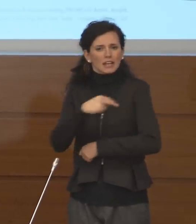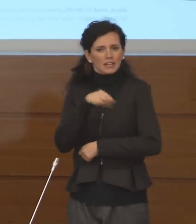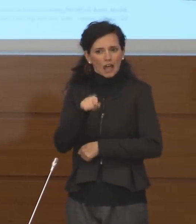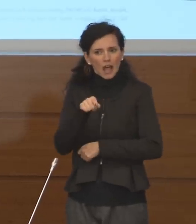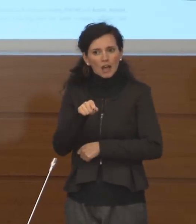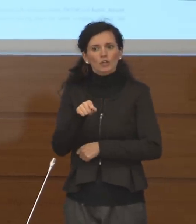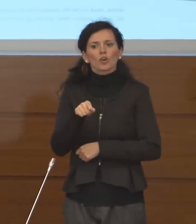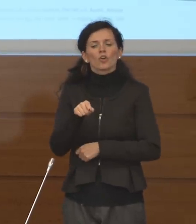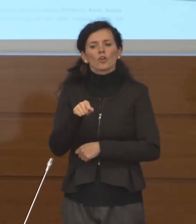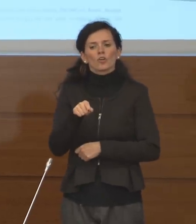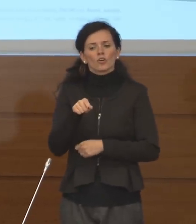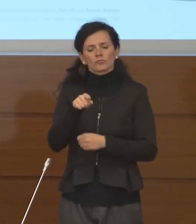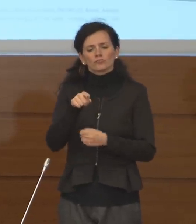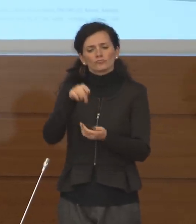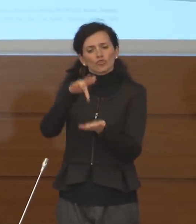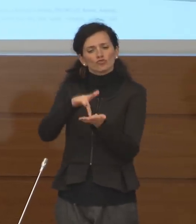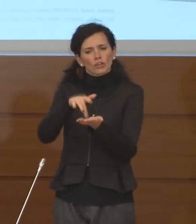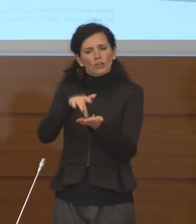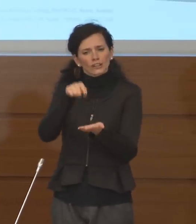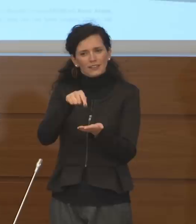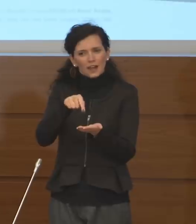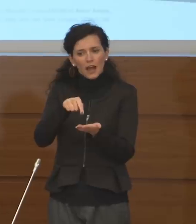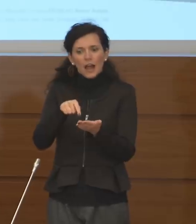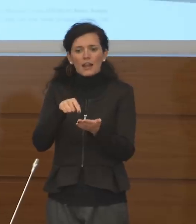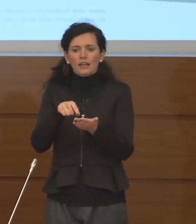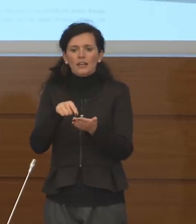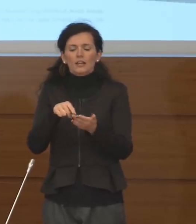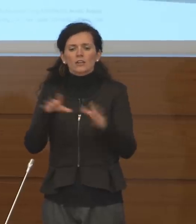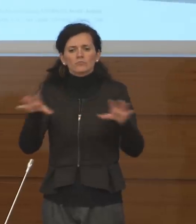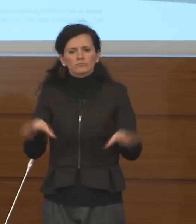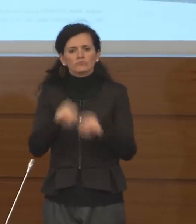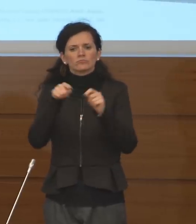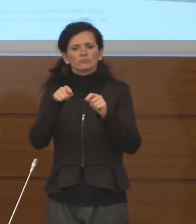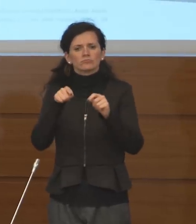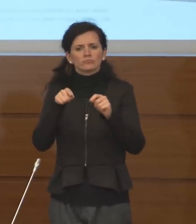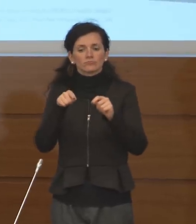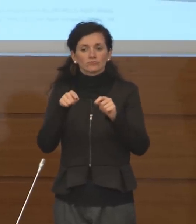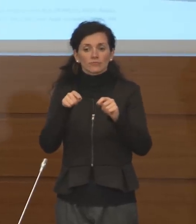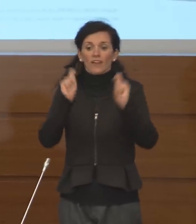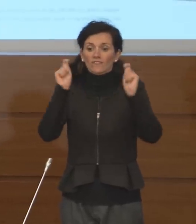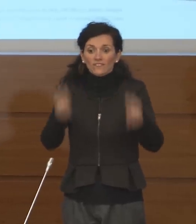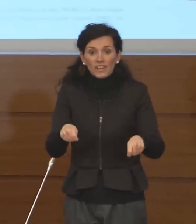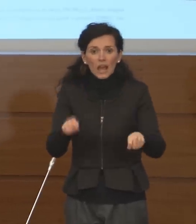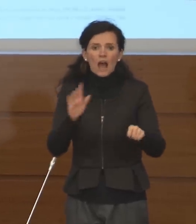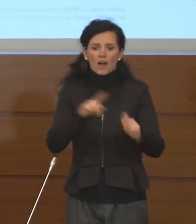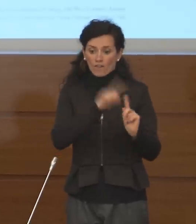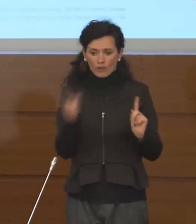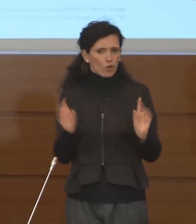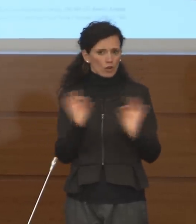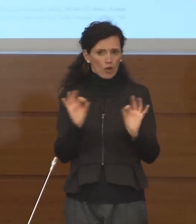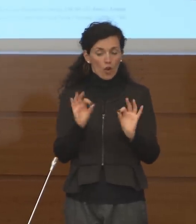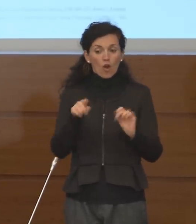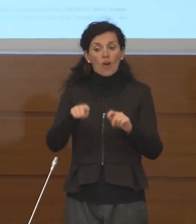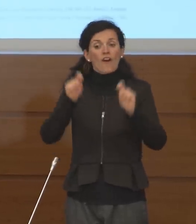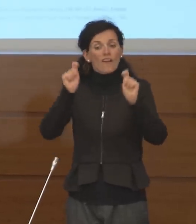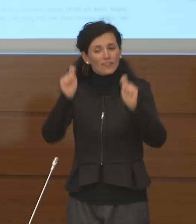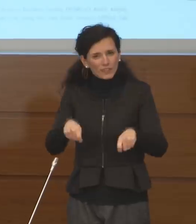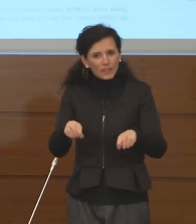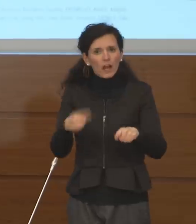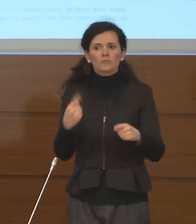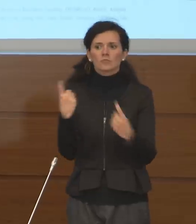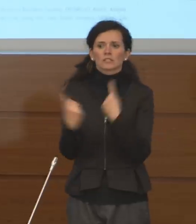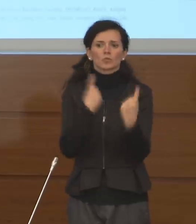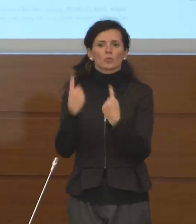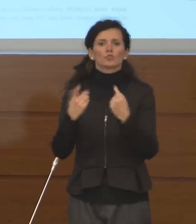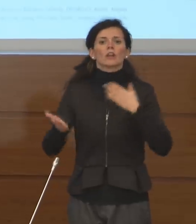una centrale che si attiva e ancora non si è attivata in caso di emergenze.